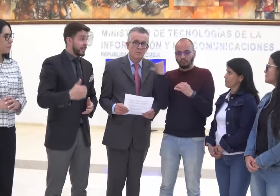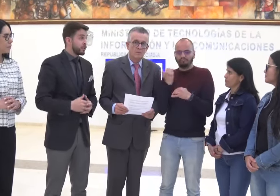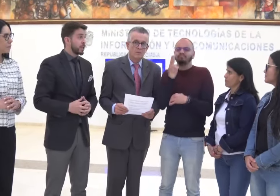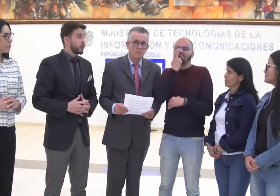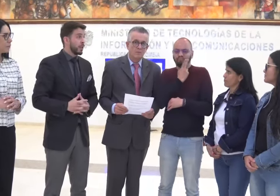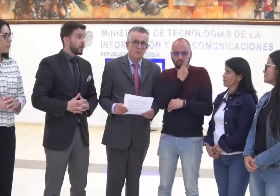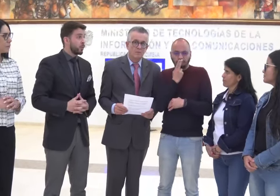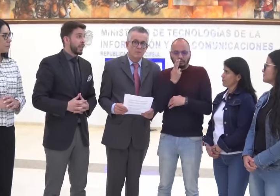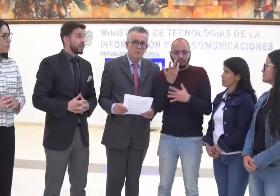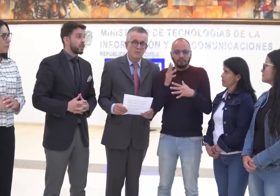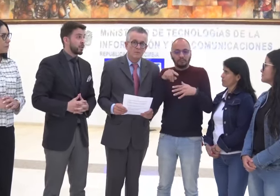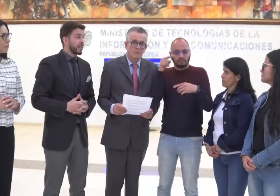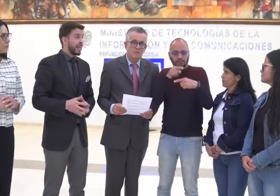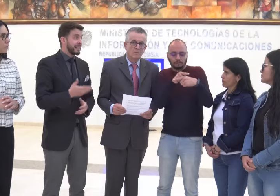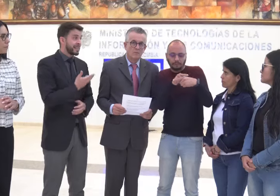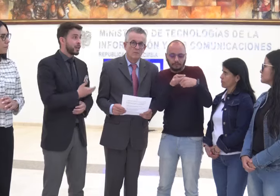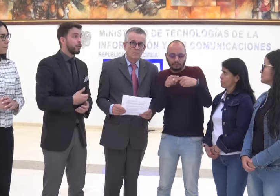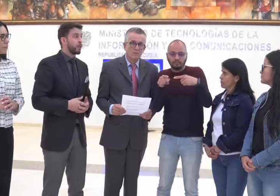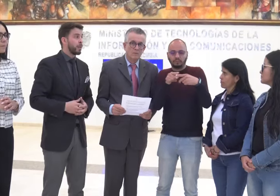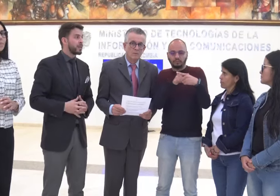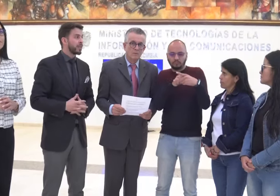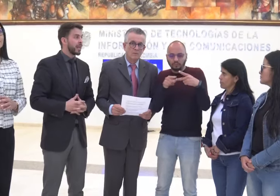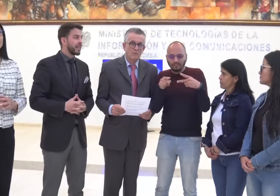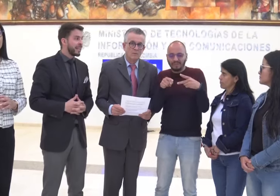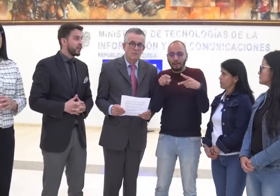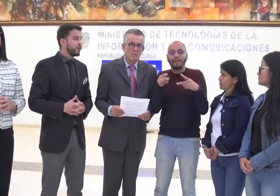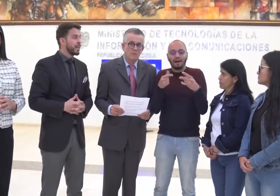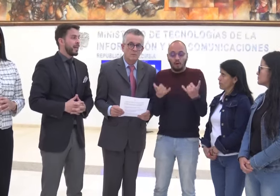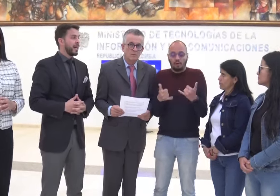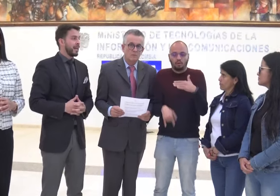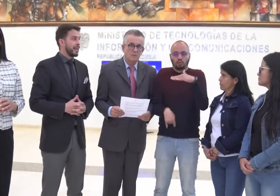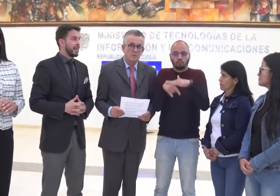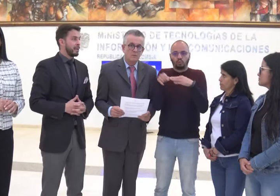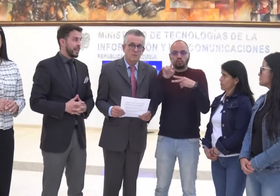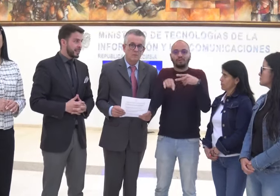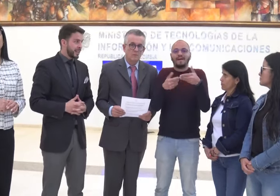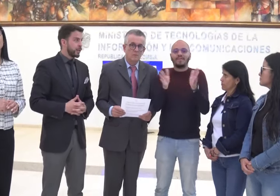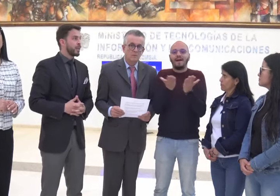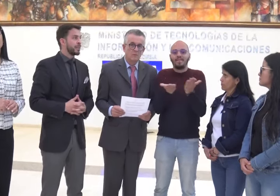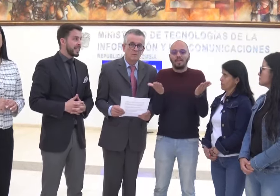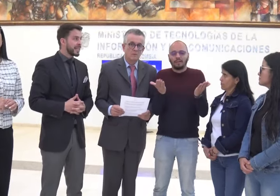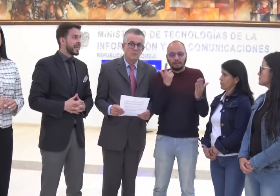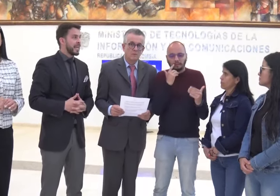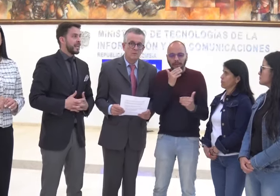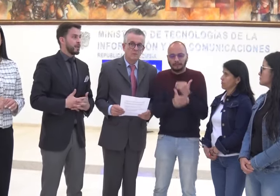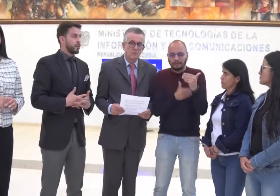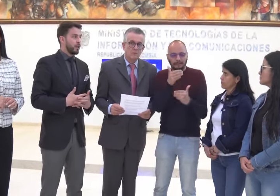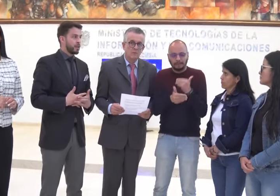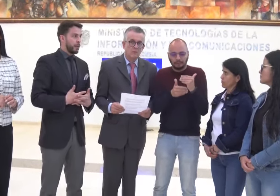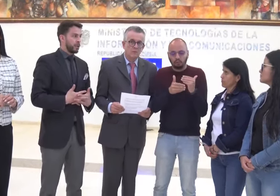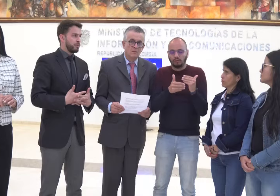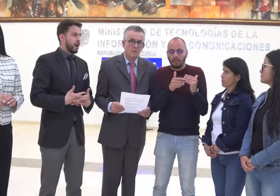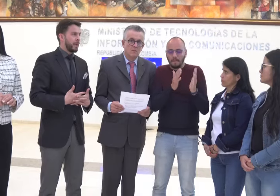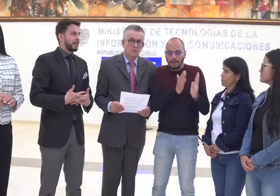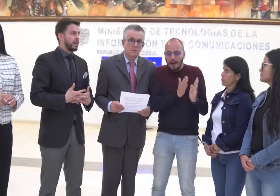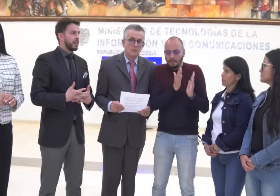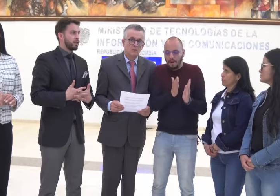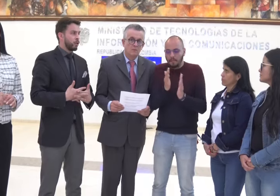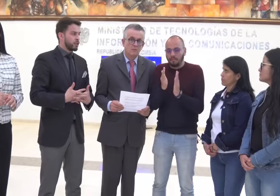decimos a toda la comunidad sorda que ese es el compromiso que ha adquirido el ministerio de TIC y más o menos en aproximadamente dos